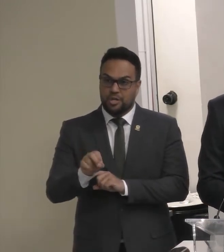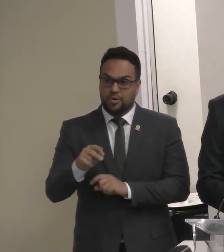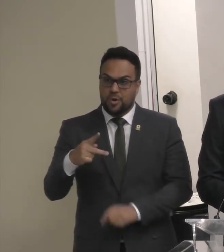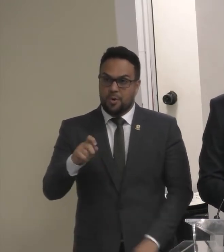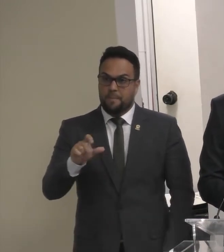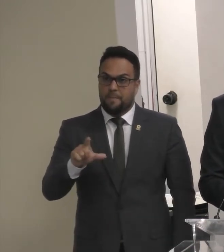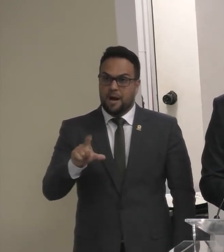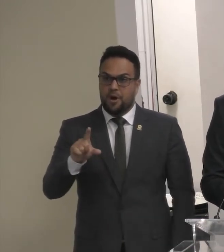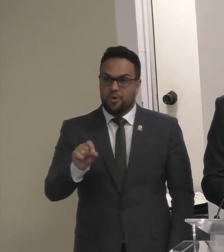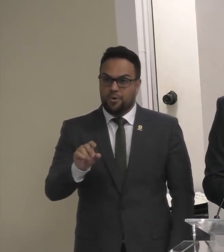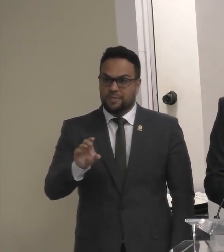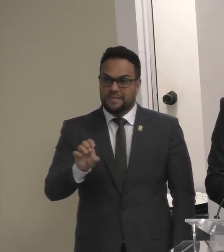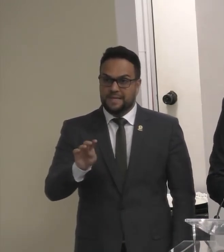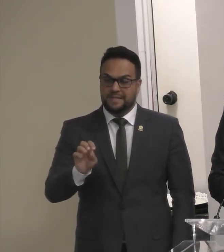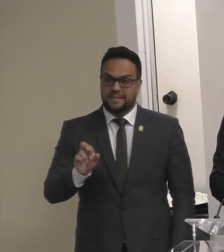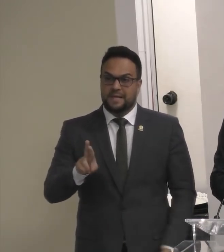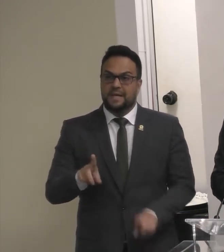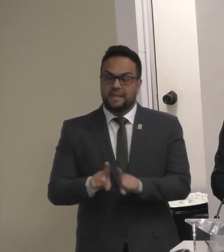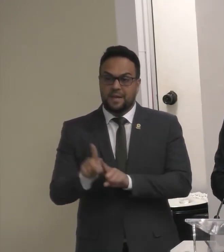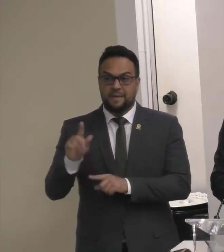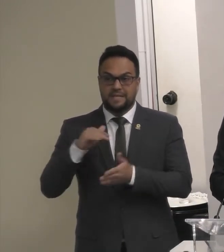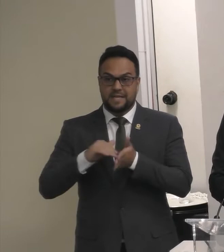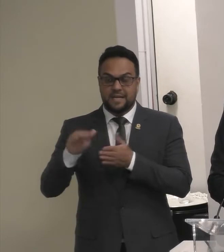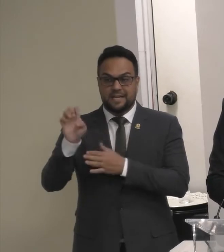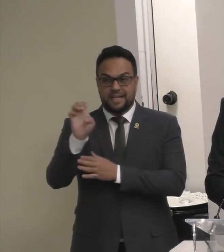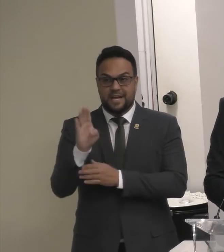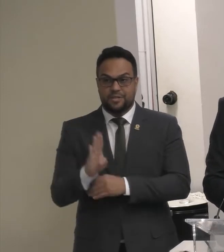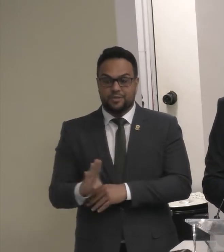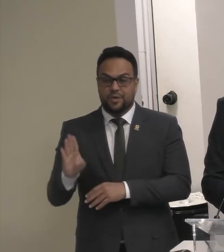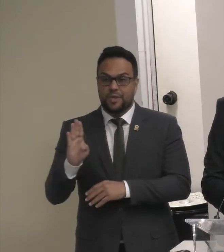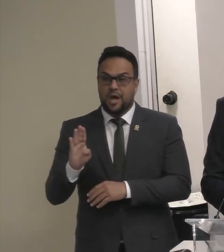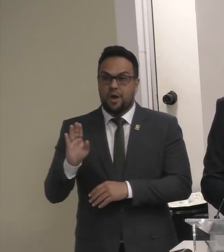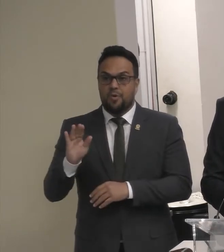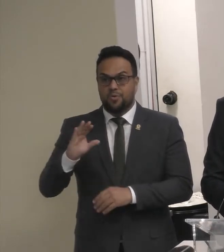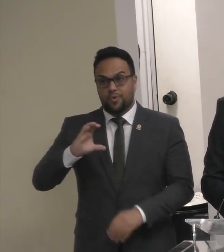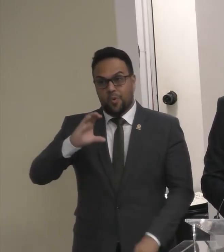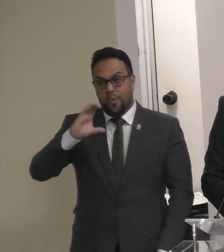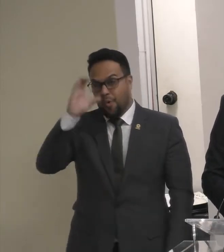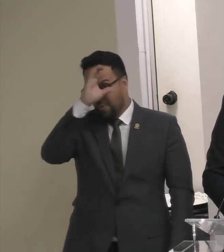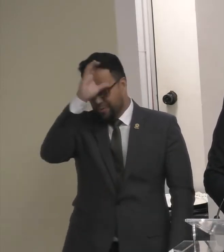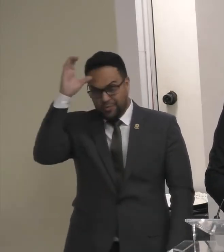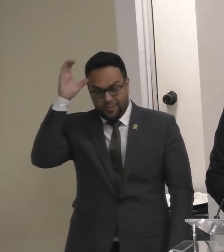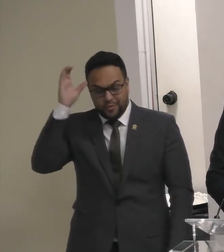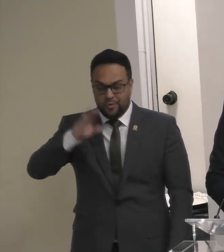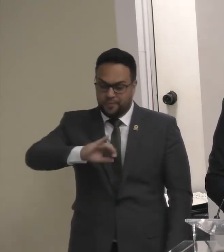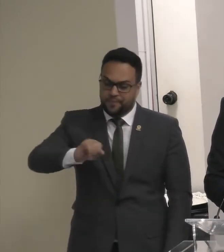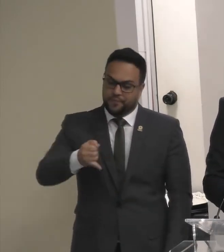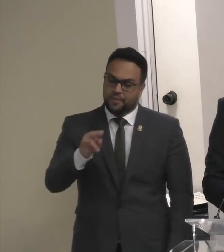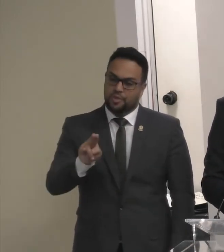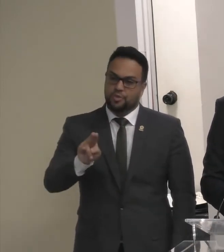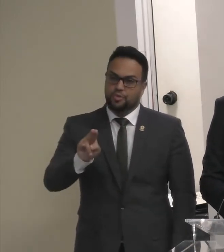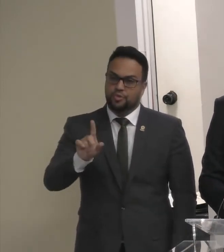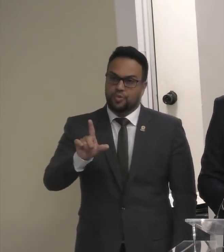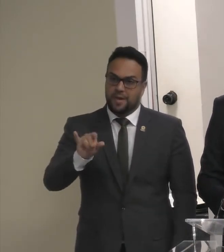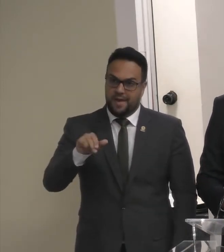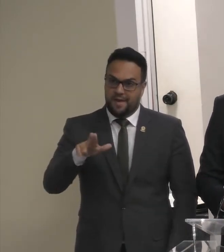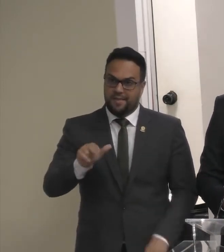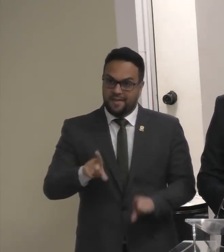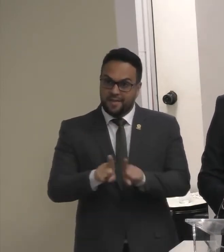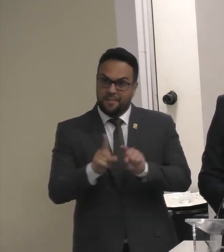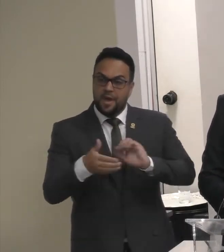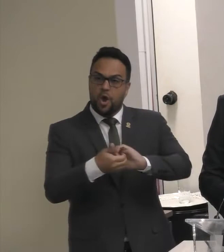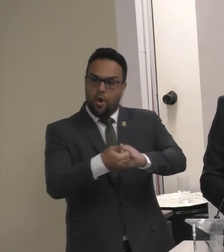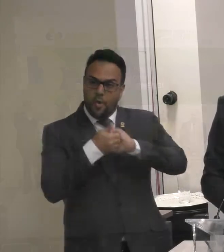E a nossa Secretária Nacional Do Consumidor Juliana Domingues Do Ministério Da Justiça Cumprimento Também O